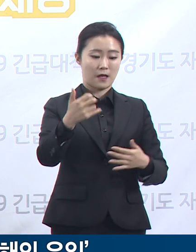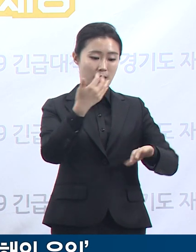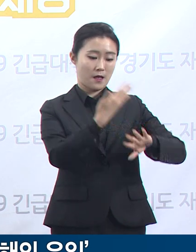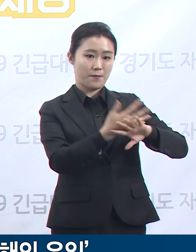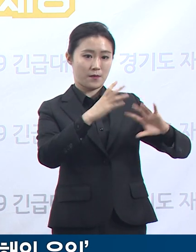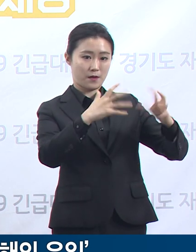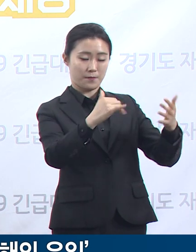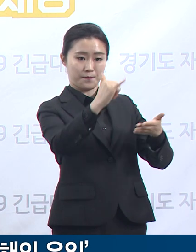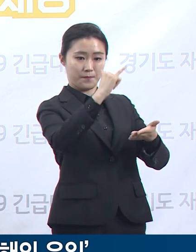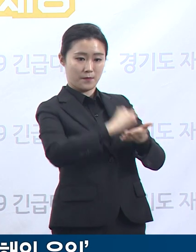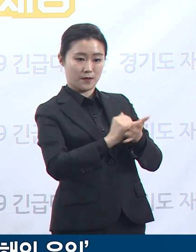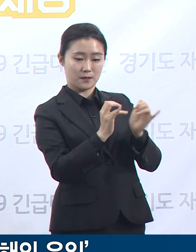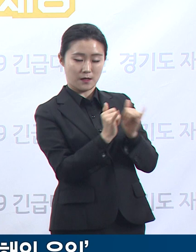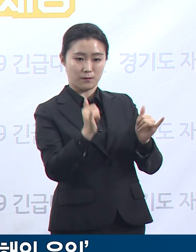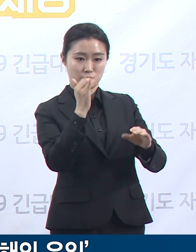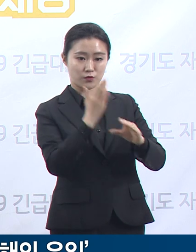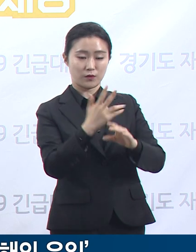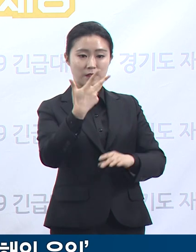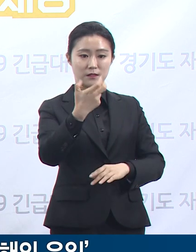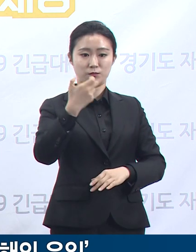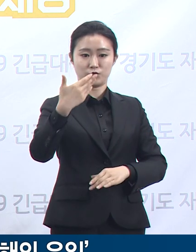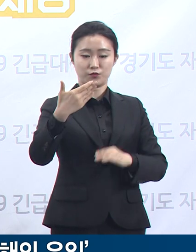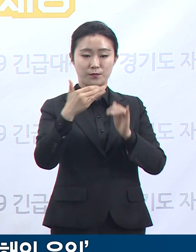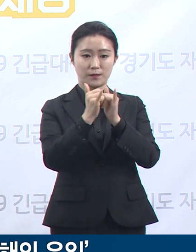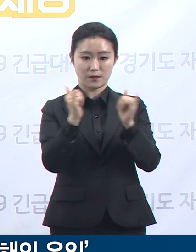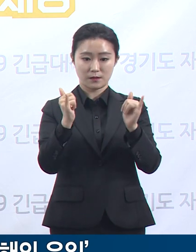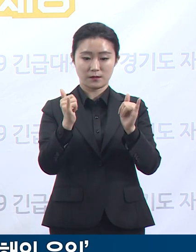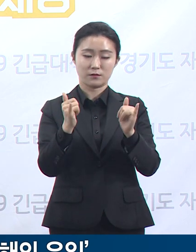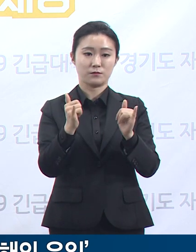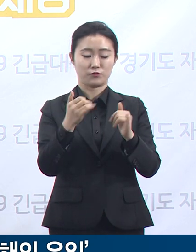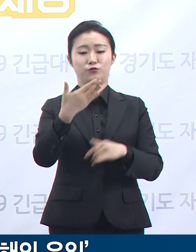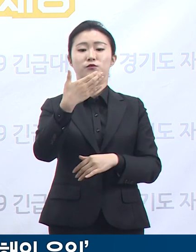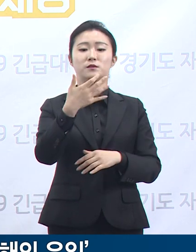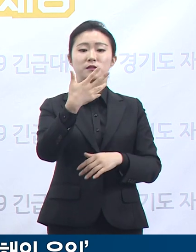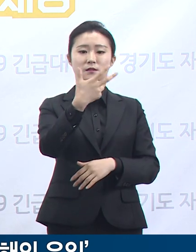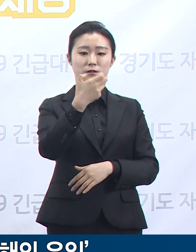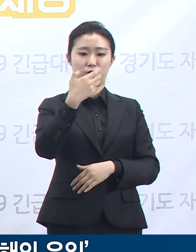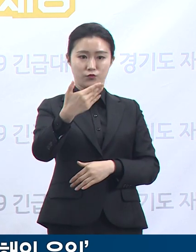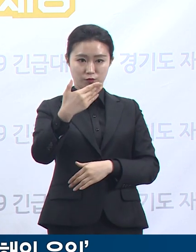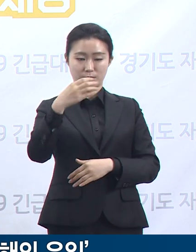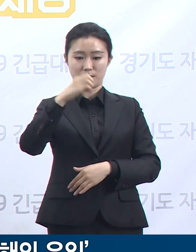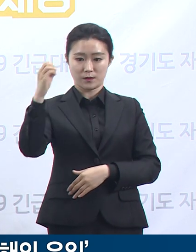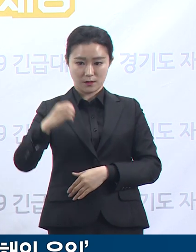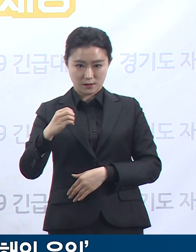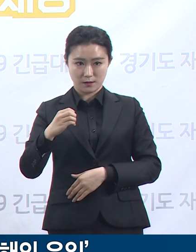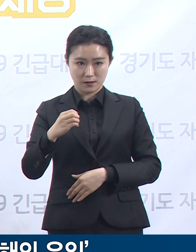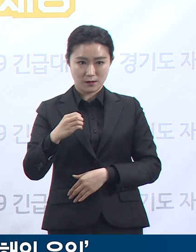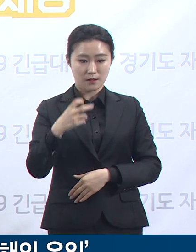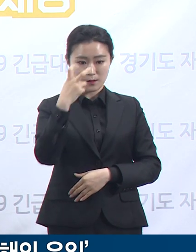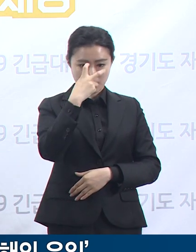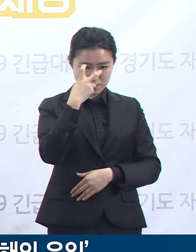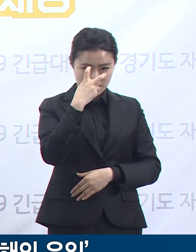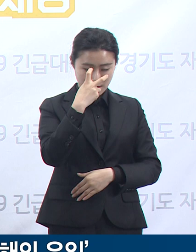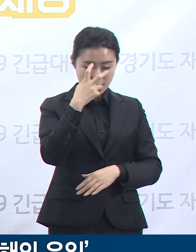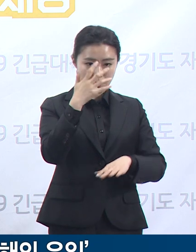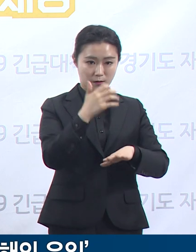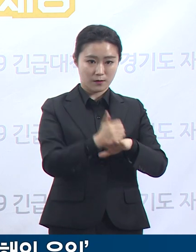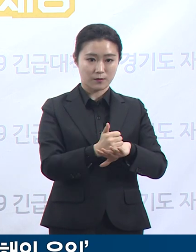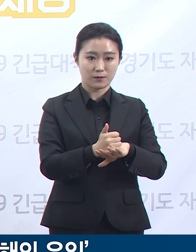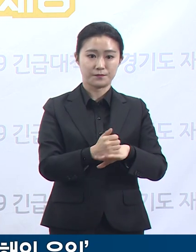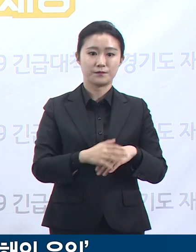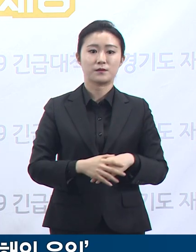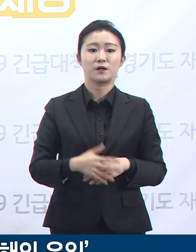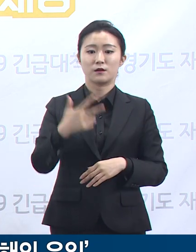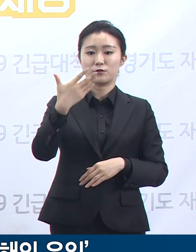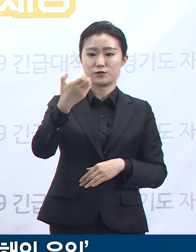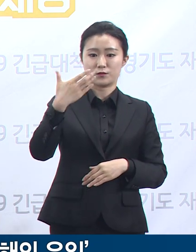4만 1,180명에 대해 진단검사를 실시하여 4만 593명이 음성 판정을, 99명이 양성